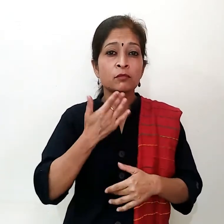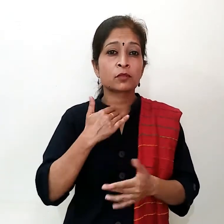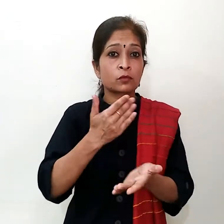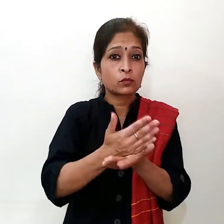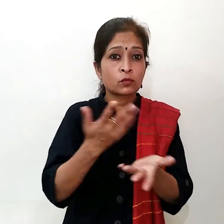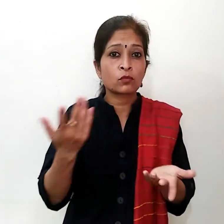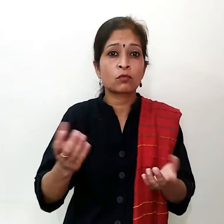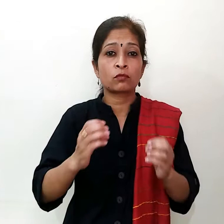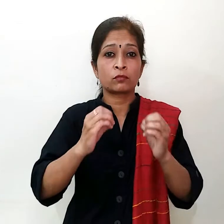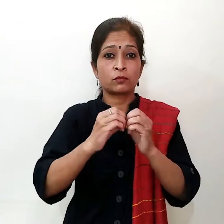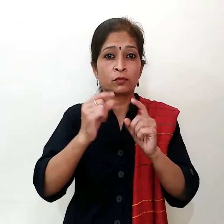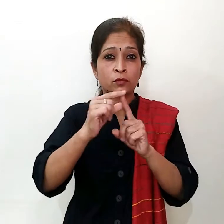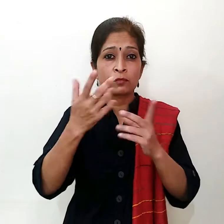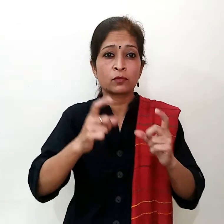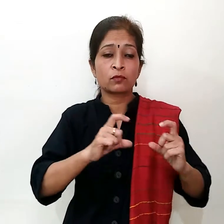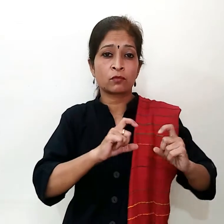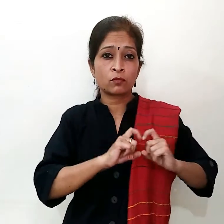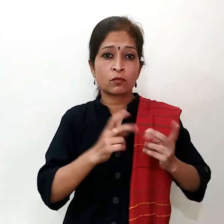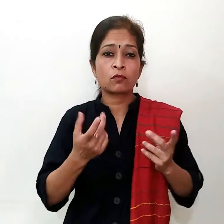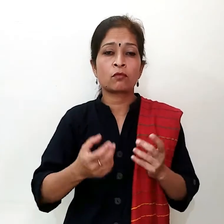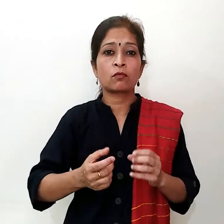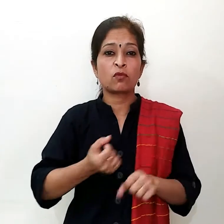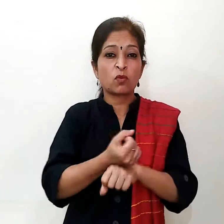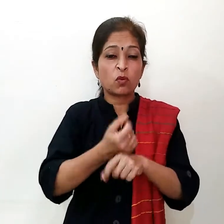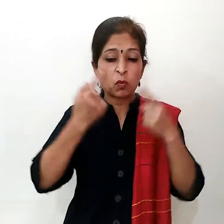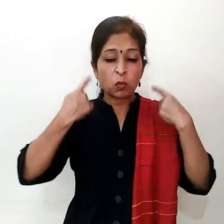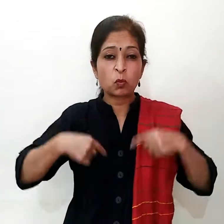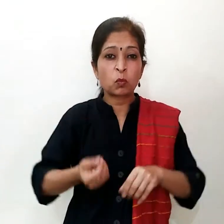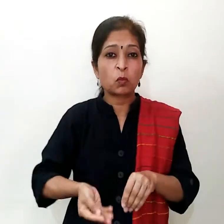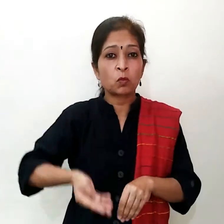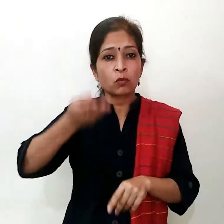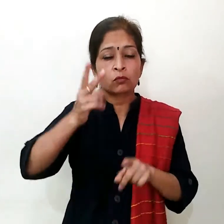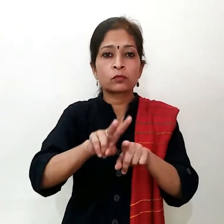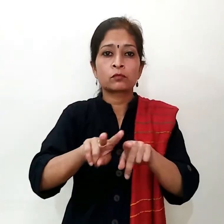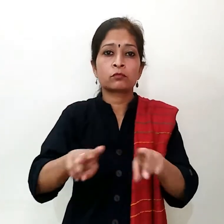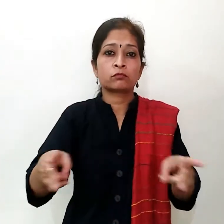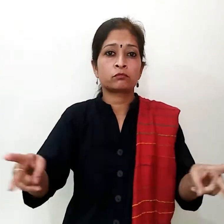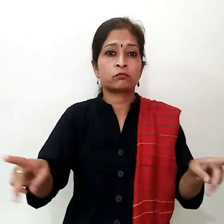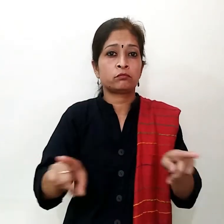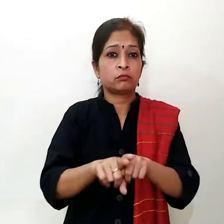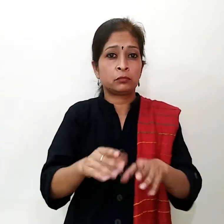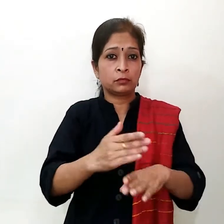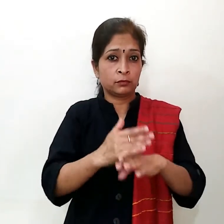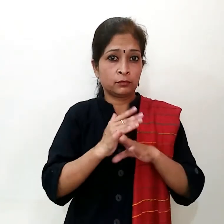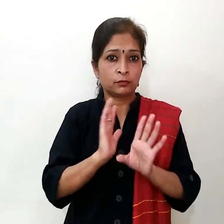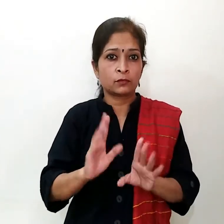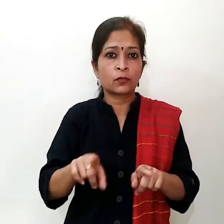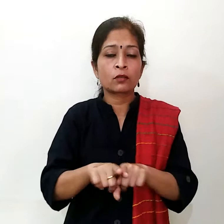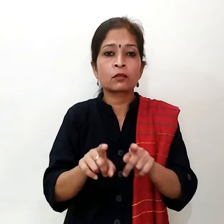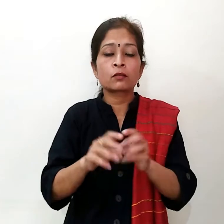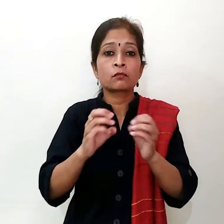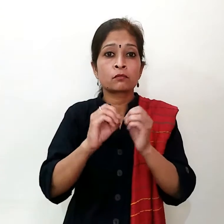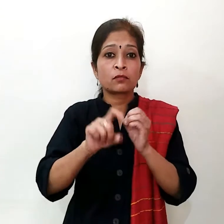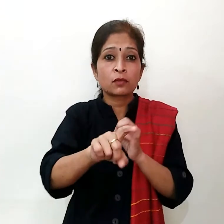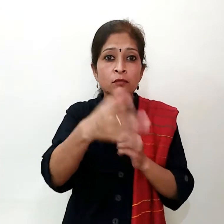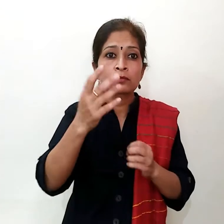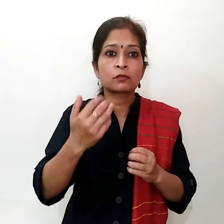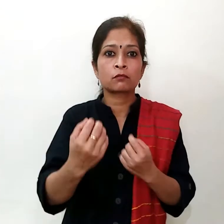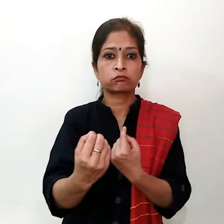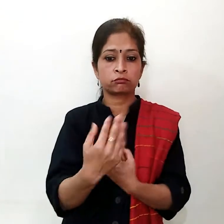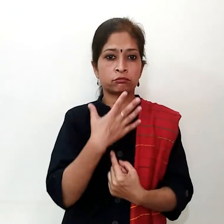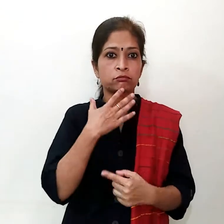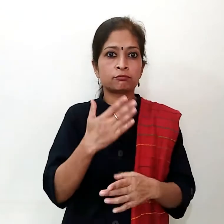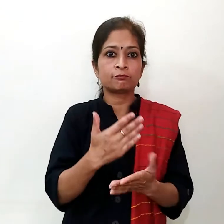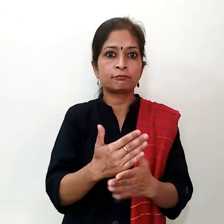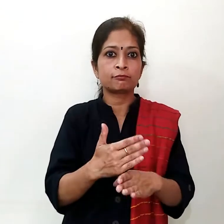डावेटीज, कलेस्ट्रॉल, हाई प्लेट्रेसर जैसे समस्याओं में उप्लों की सिल्दोते हैं और यह अपनी प्राकर्टिक, एंटि-एलर्चिक और एंटि-वैटिक गुरों के